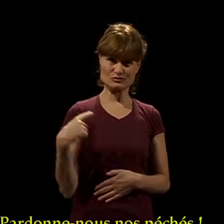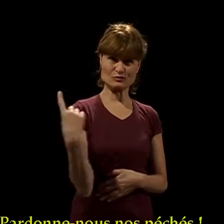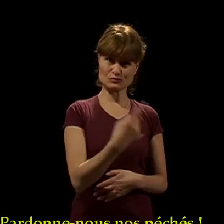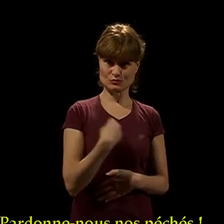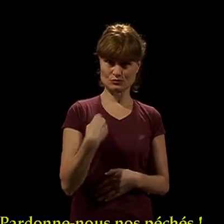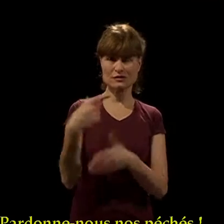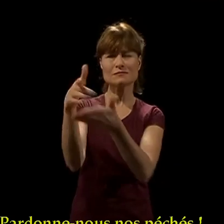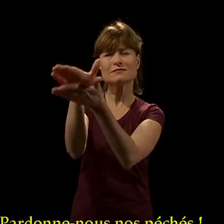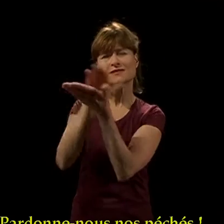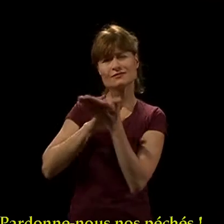Pardonne-nous nos péchés.